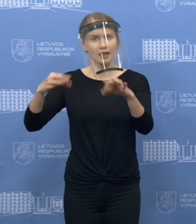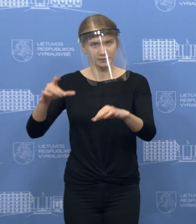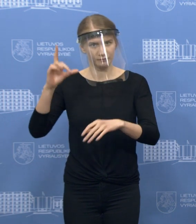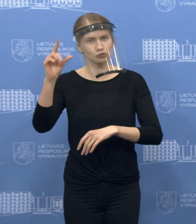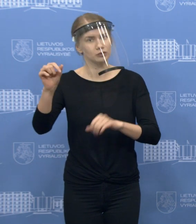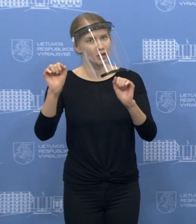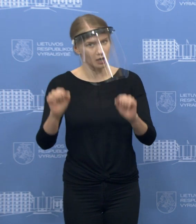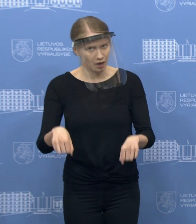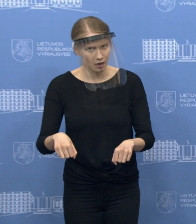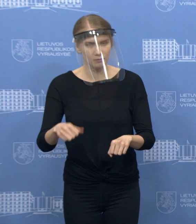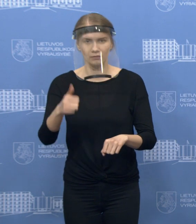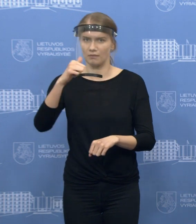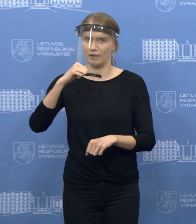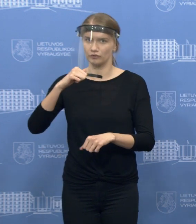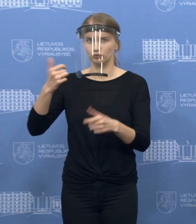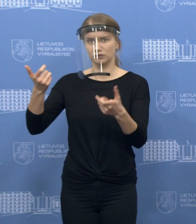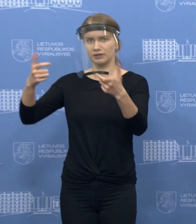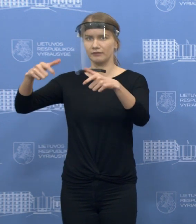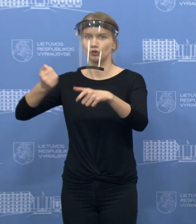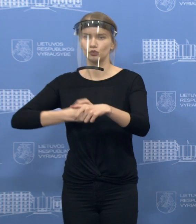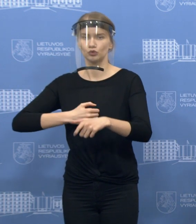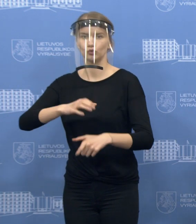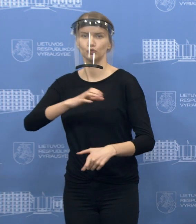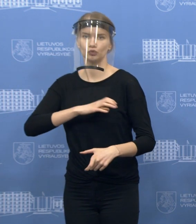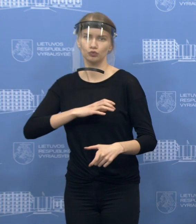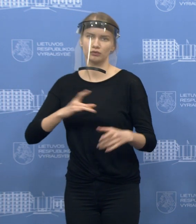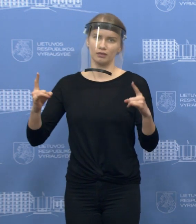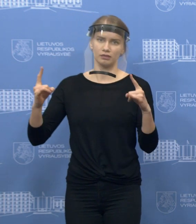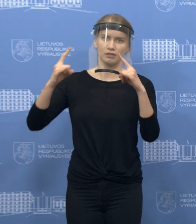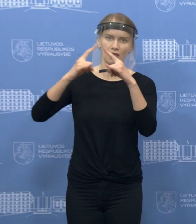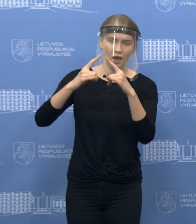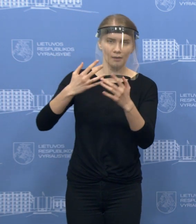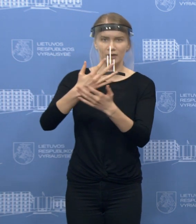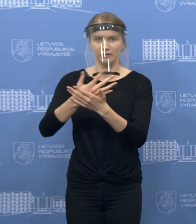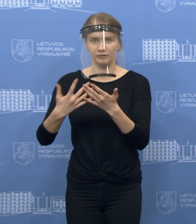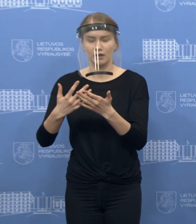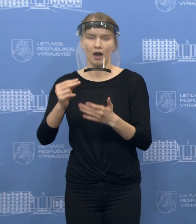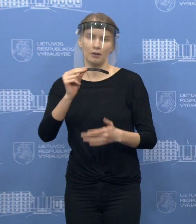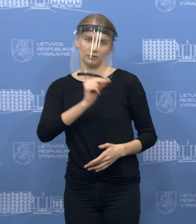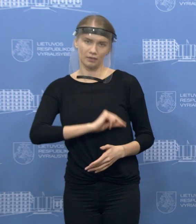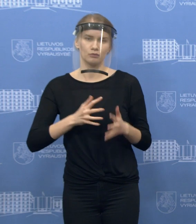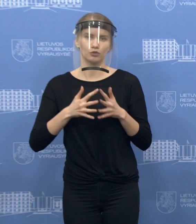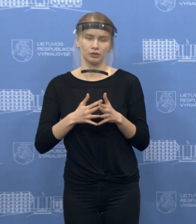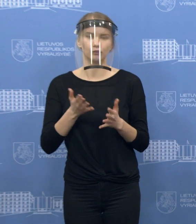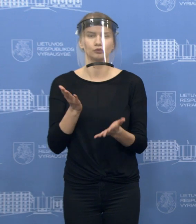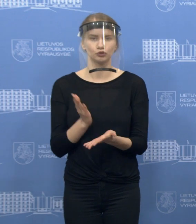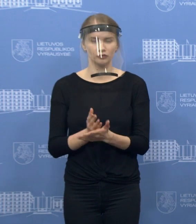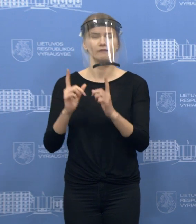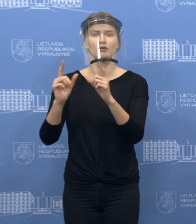vykstama į savivaldybę, kurioje turima nekelnojamo turto, arba kada vykstama darbo reikalais ir